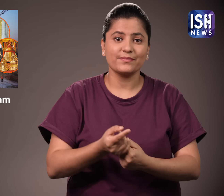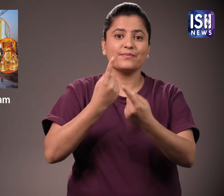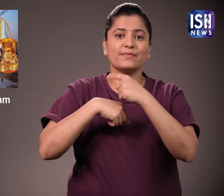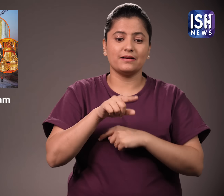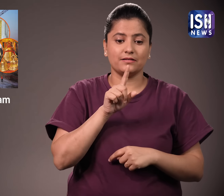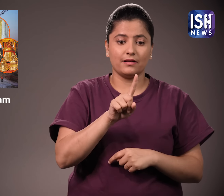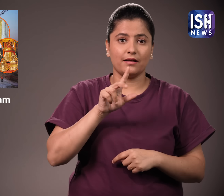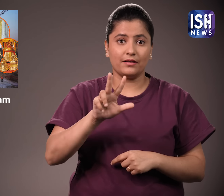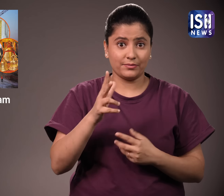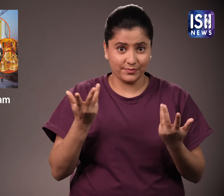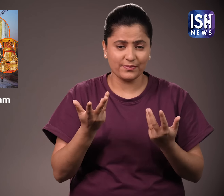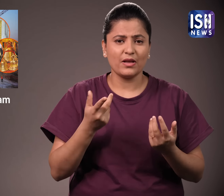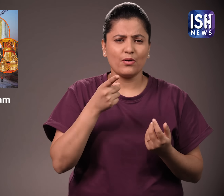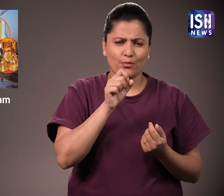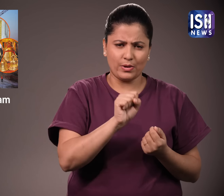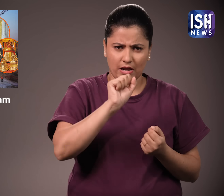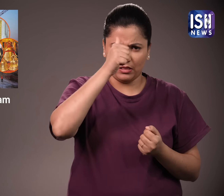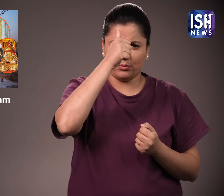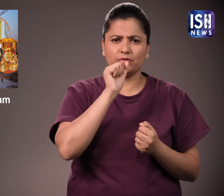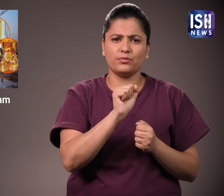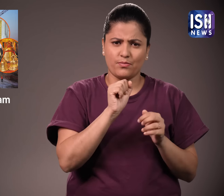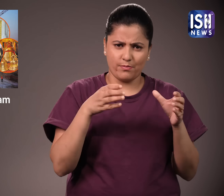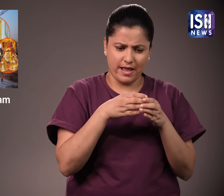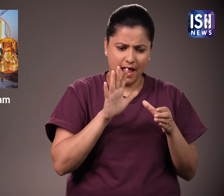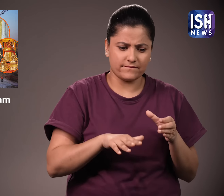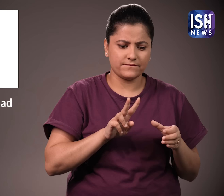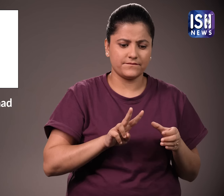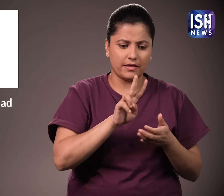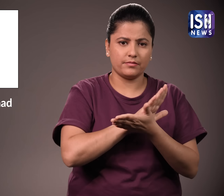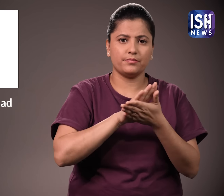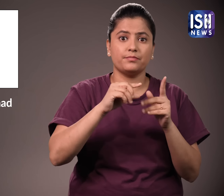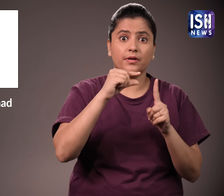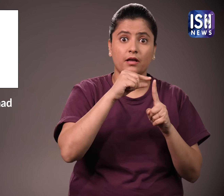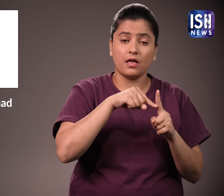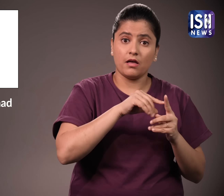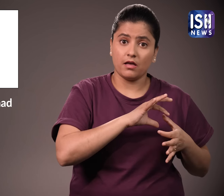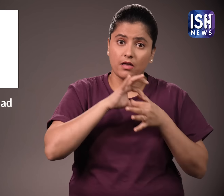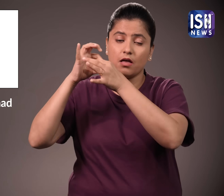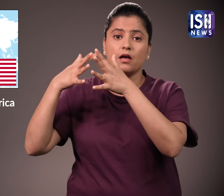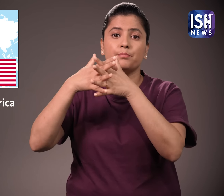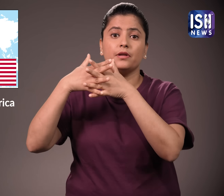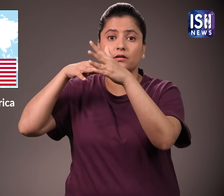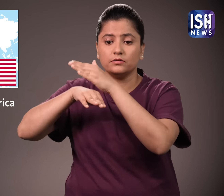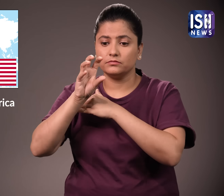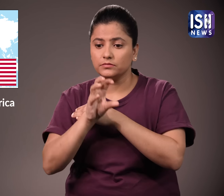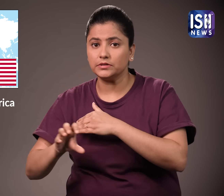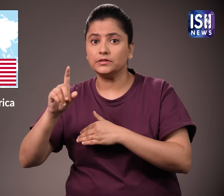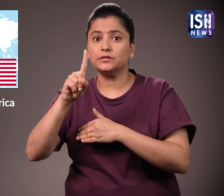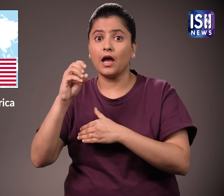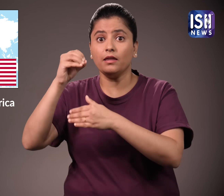अमेरिका के विश्वा हिंदु परिशत द्वारा अमेरिका के दस राज्यों में राम मंदिर को प्रदर्शित करने वाले 40